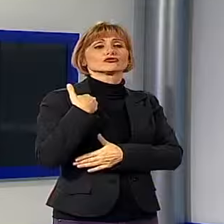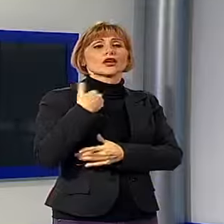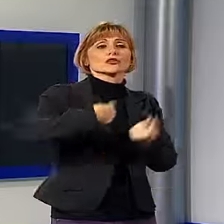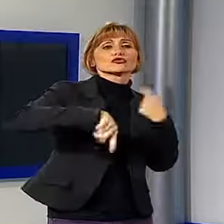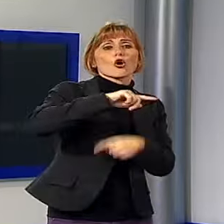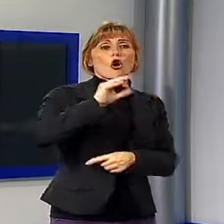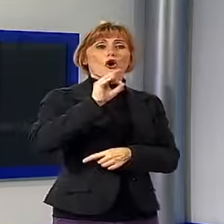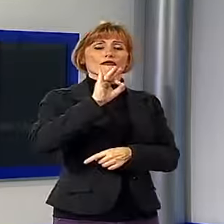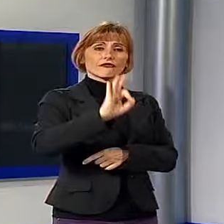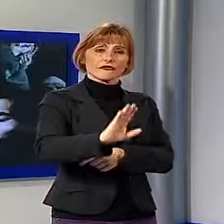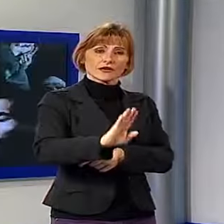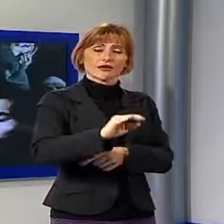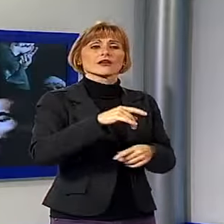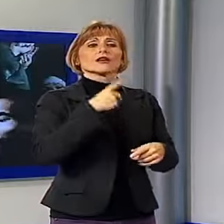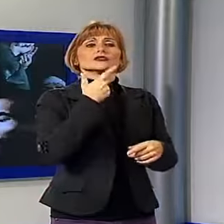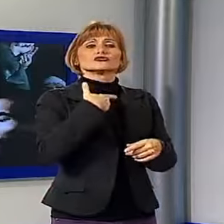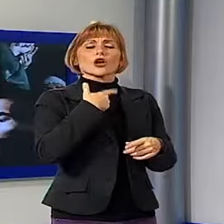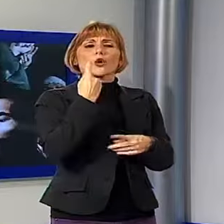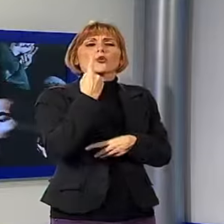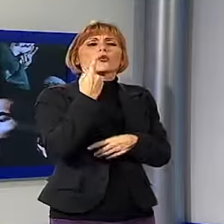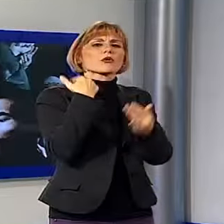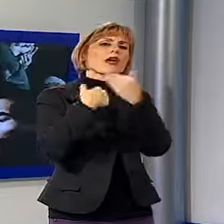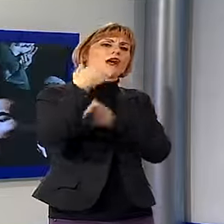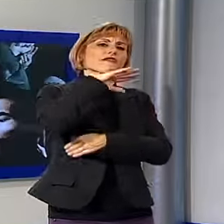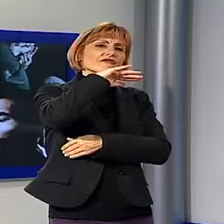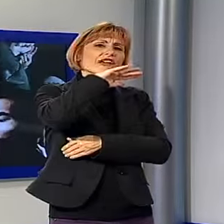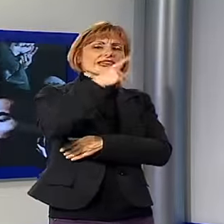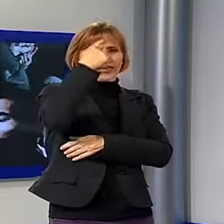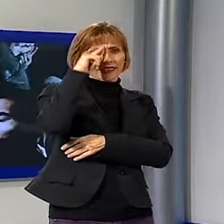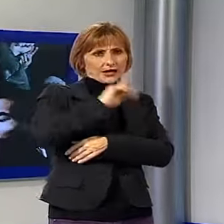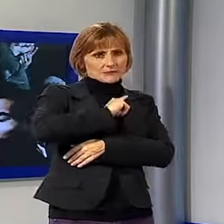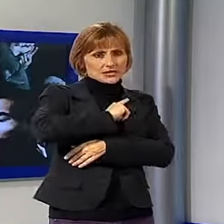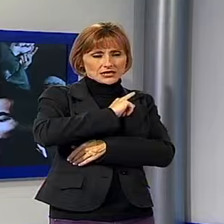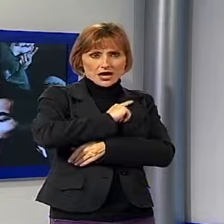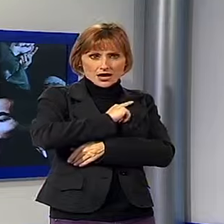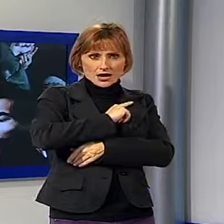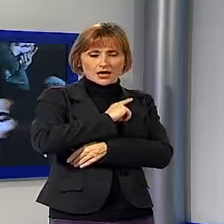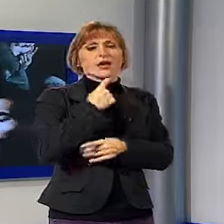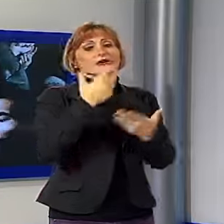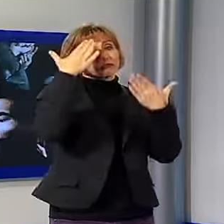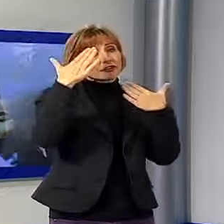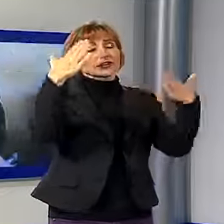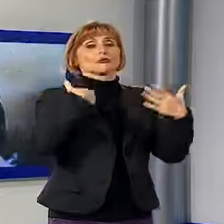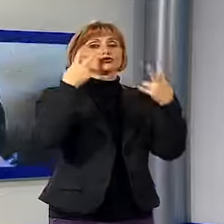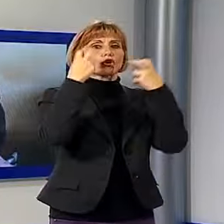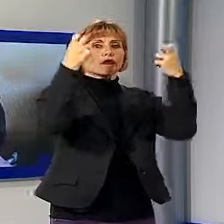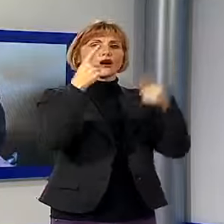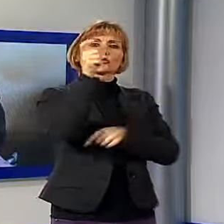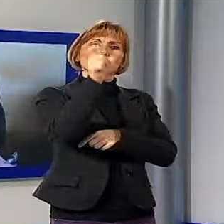che era una vecchia idea che io avevo e finalmente ho trovato la persona che mi ha aiutato